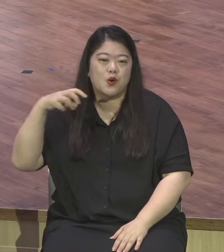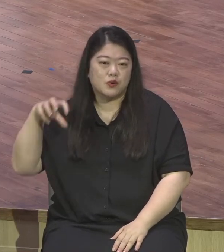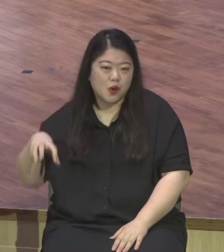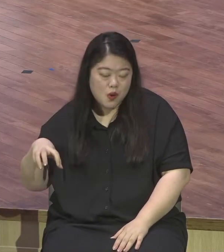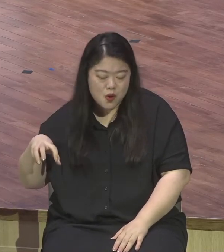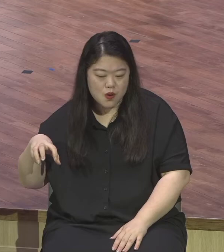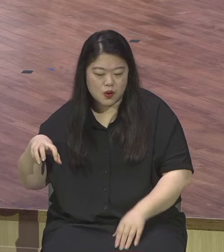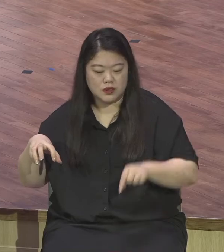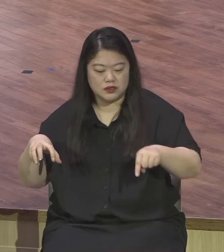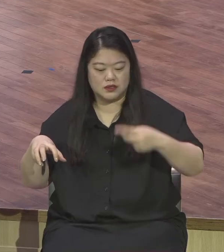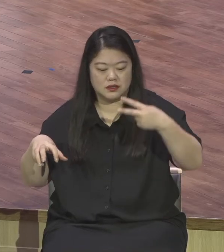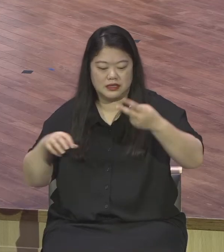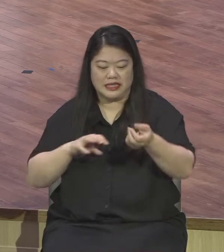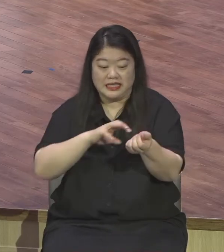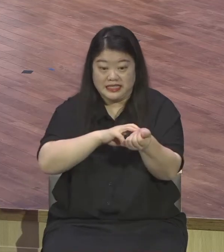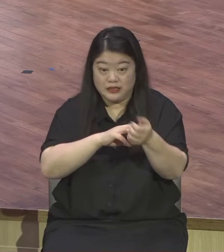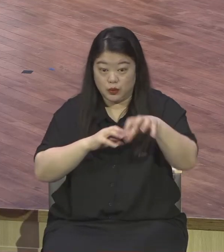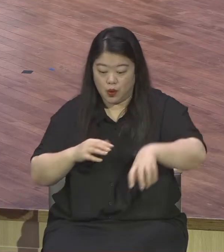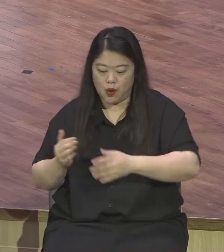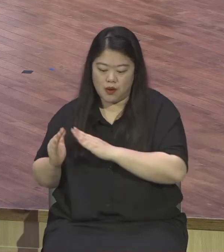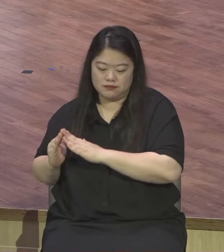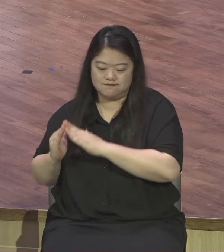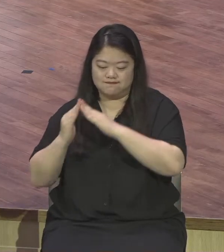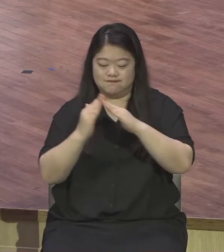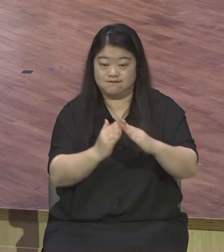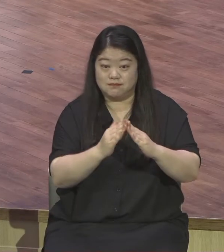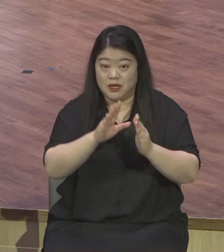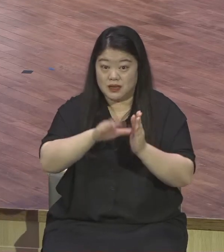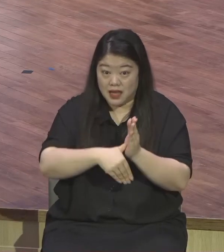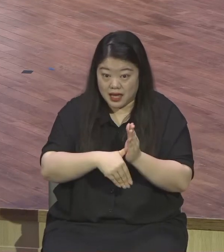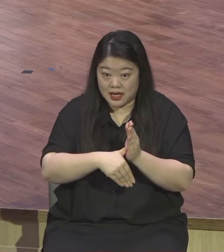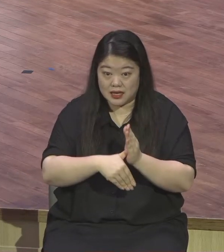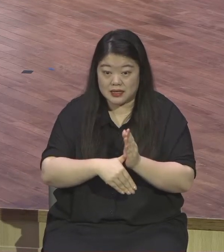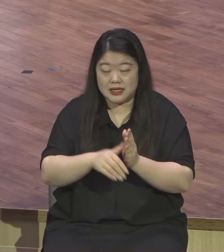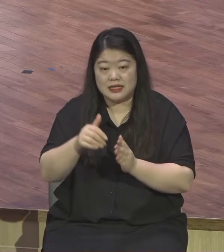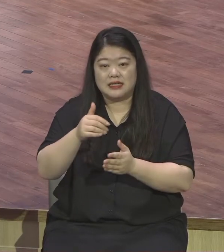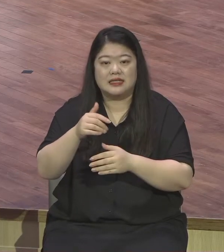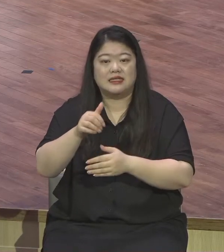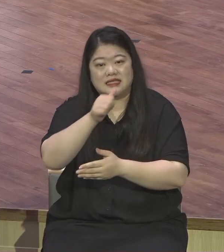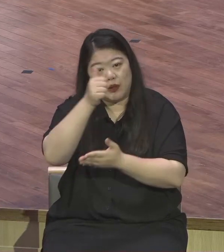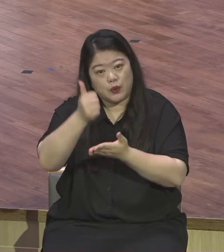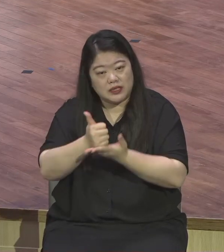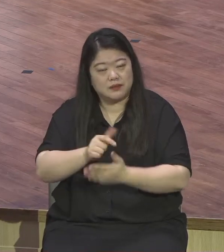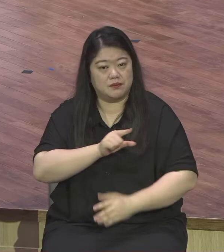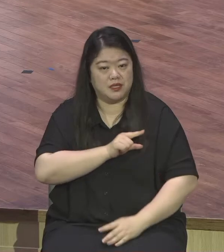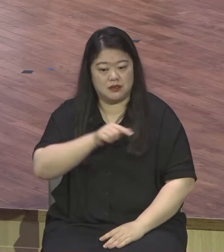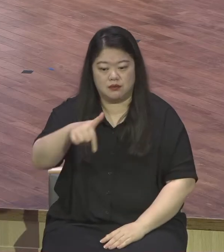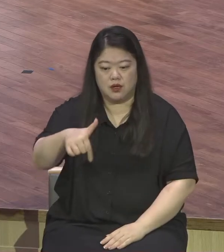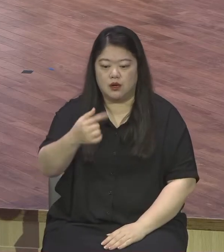그렇게 헌신한 우리 고정찬 장노님을 그렇게 가끔 이야기하죠